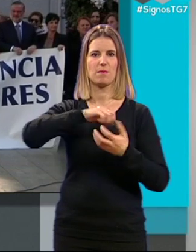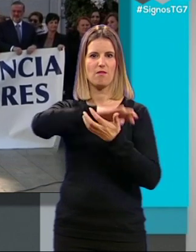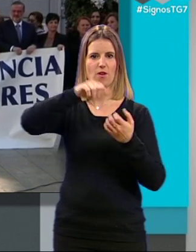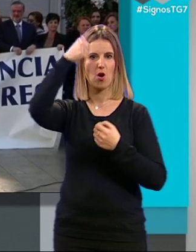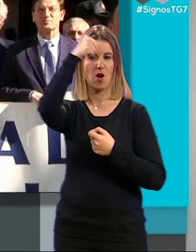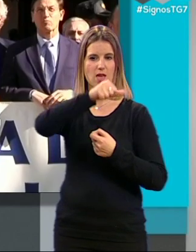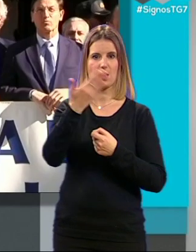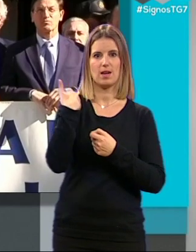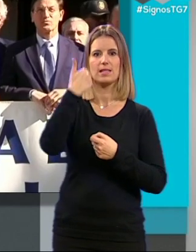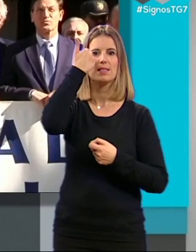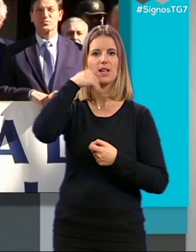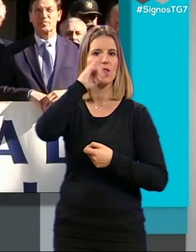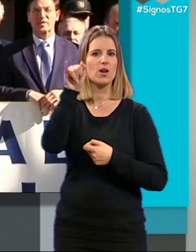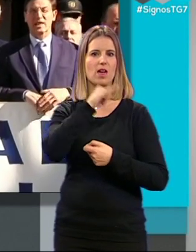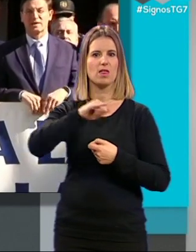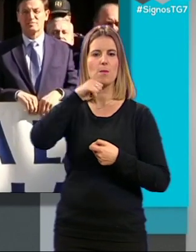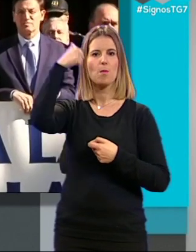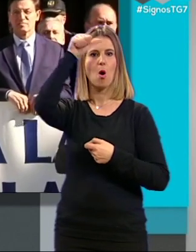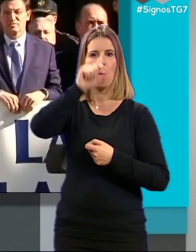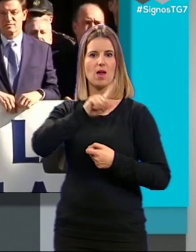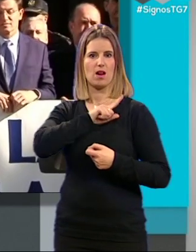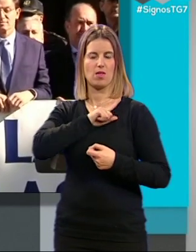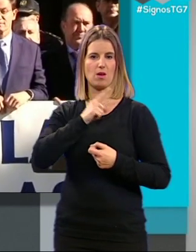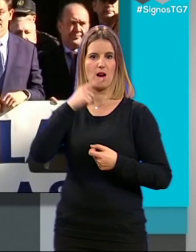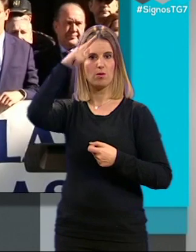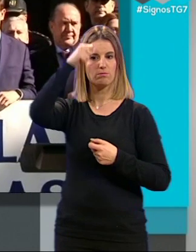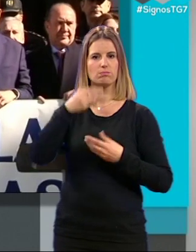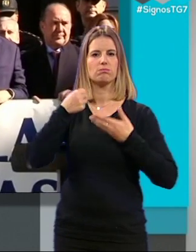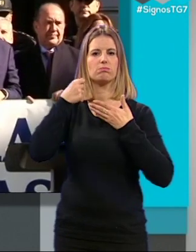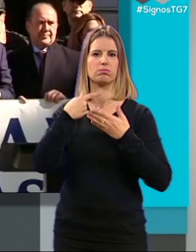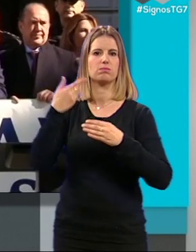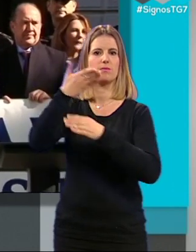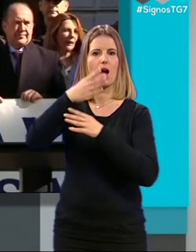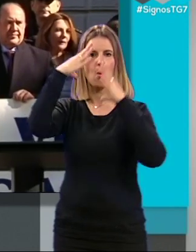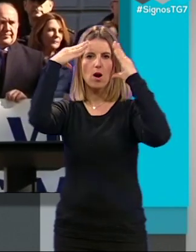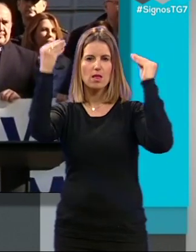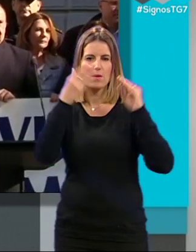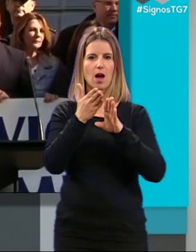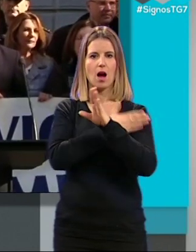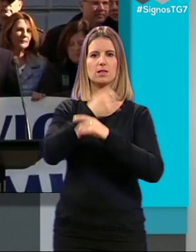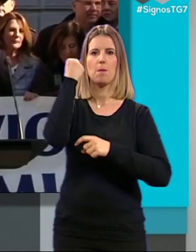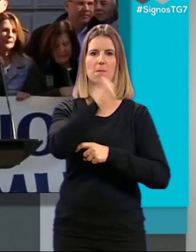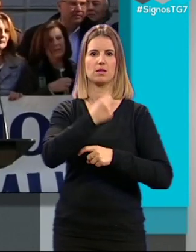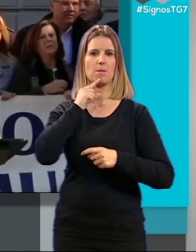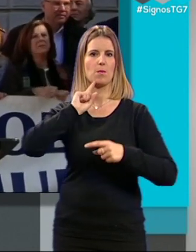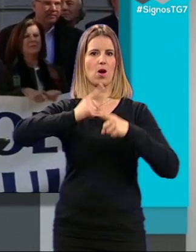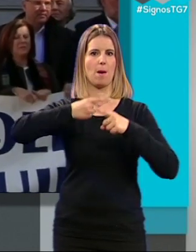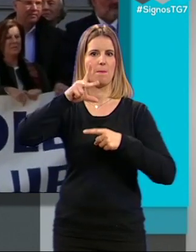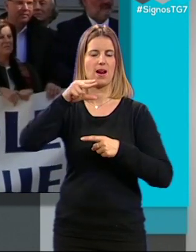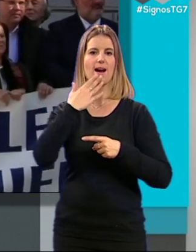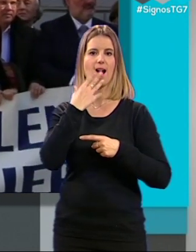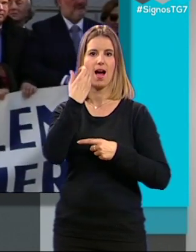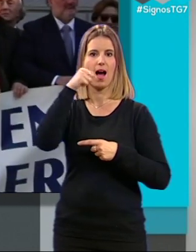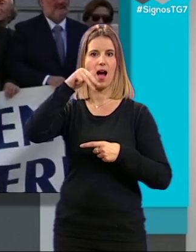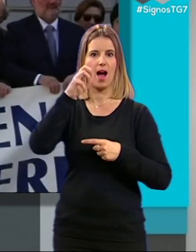perpetrado el sábado en el Ceidín por un legionario que se ha entregado a la Guardia Civil tras presuntamente apuñalar y matar a su expareja, Ana, de 38 años de